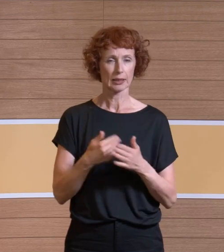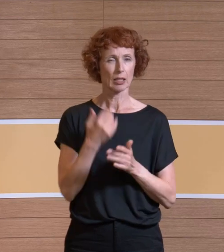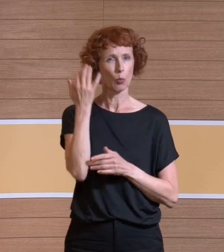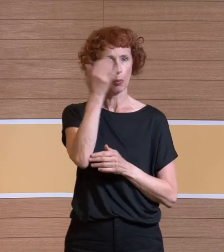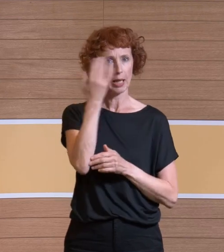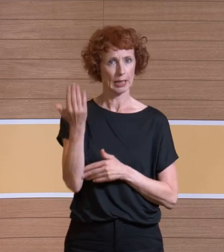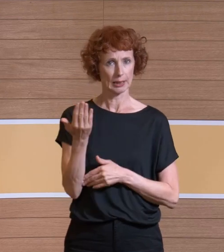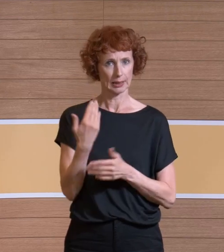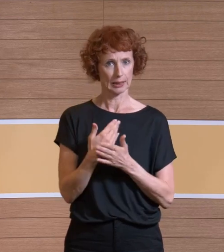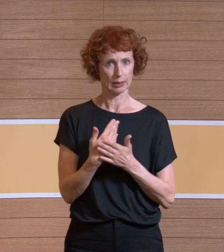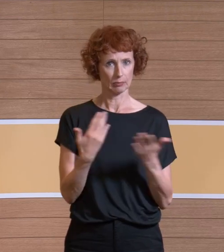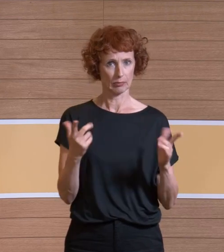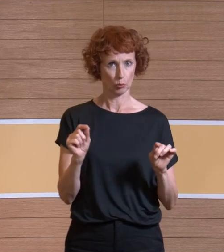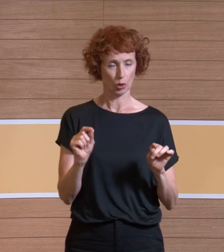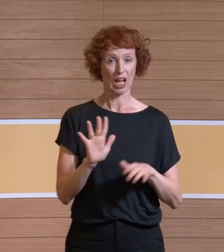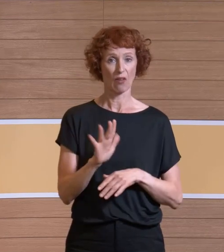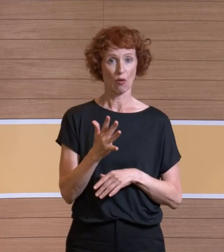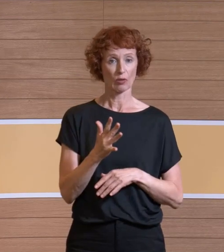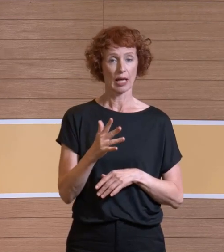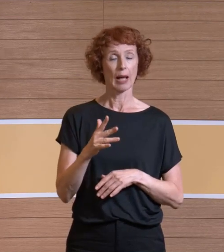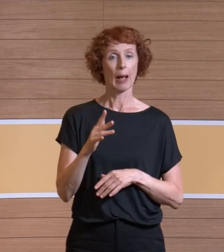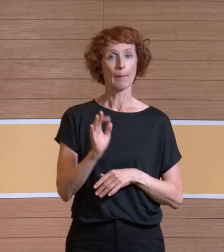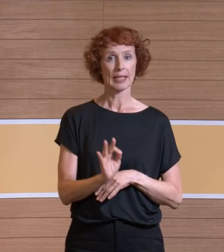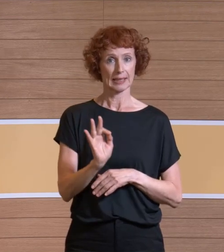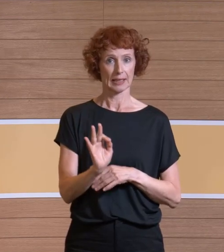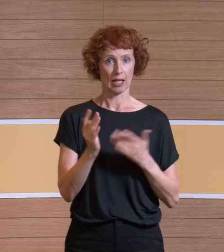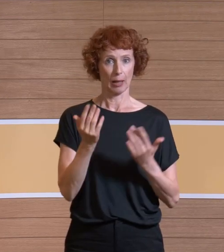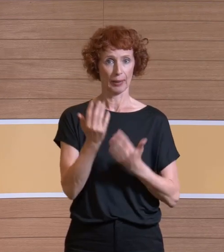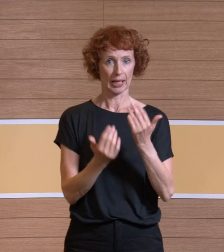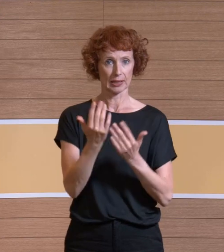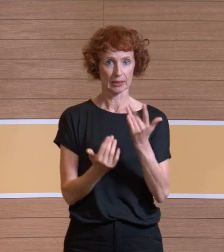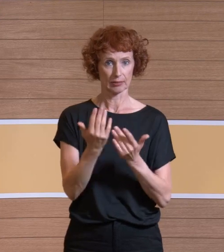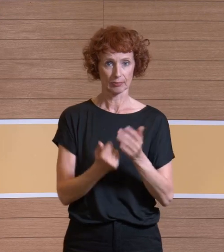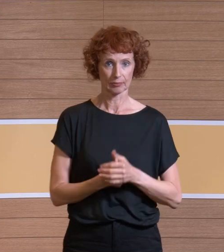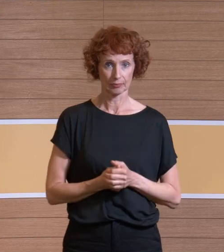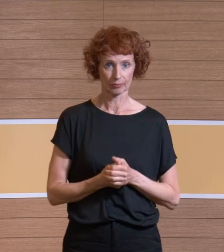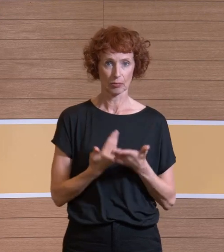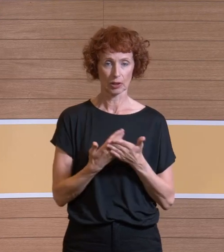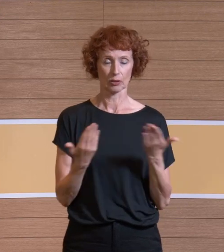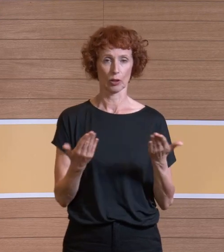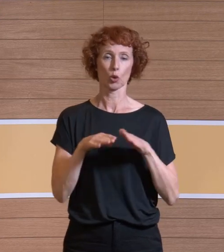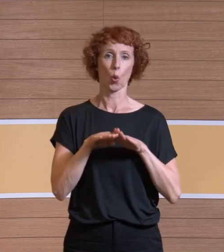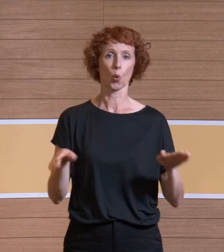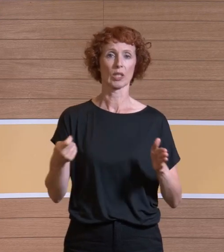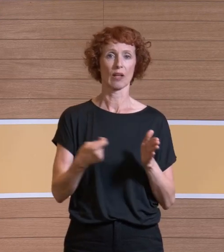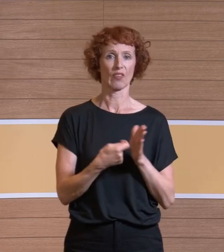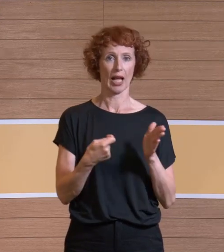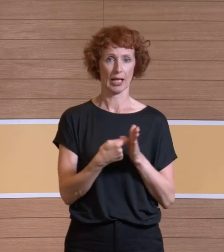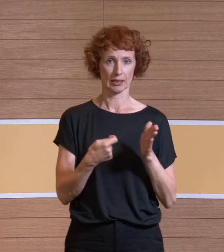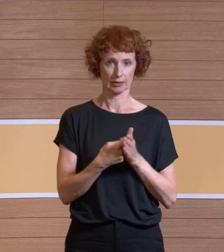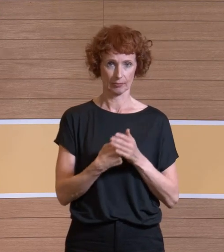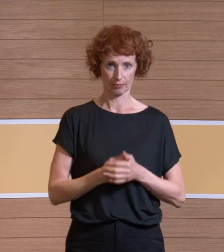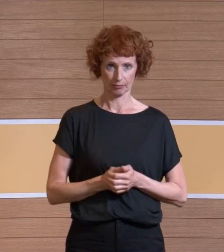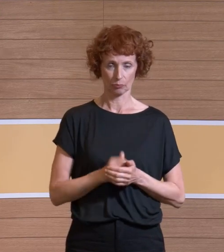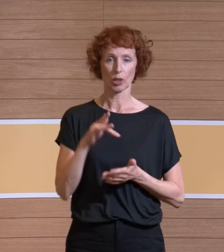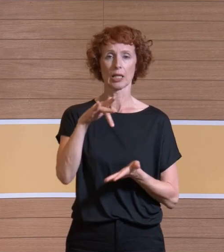jeweils die fünfte Perzentile berechnen. Das ausgegeben als Baseline-Wert, dass wir uns